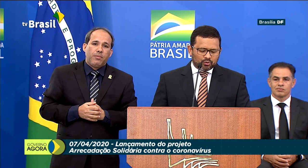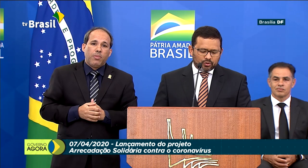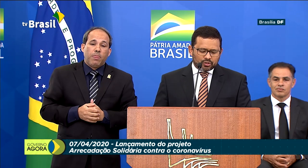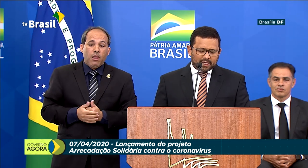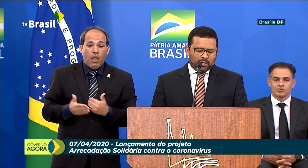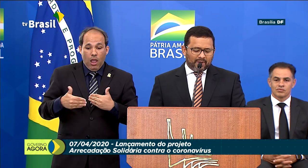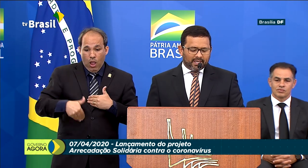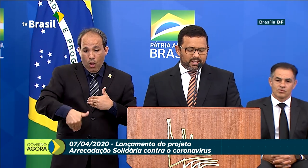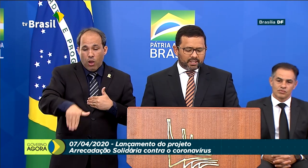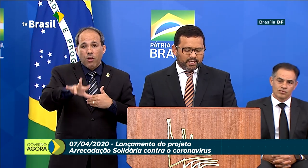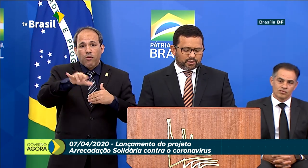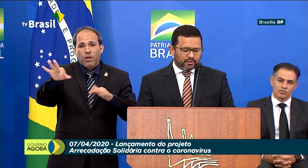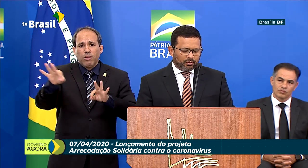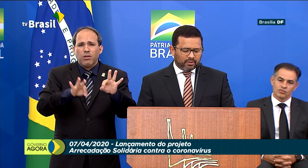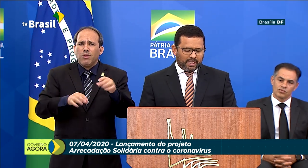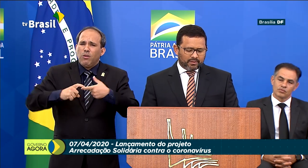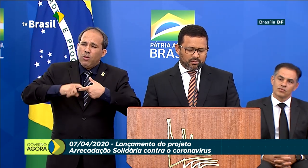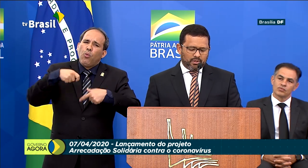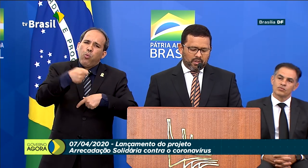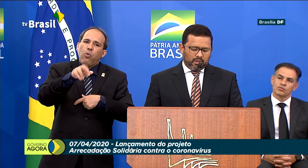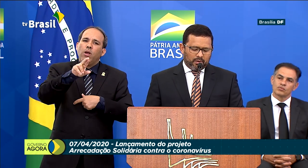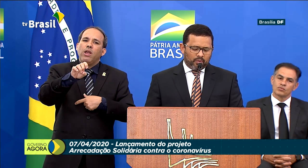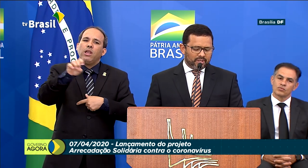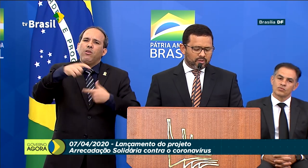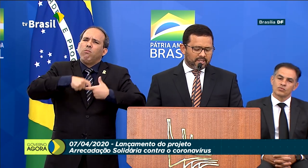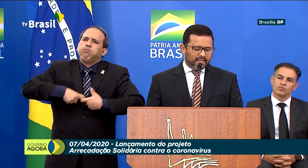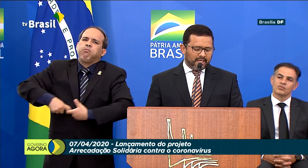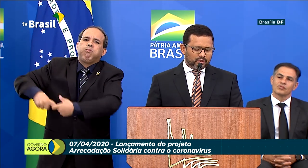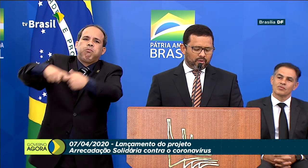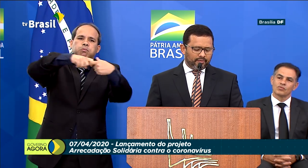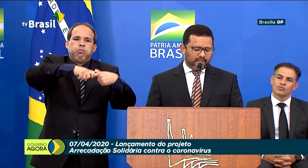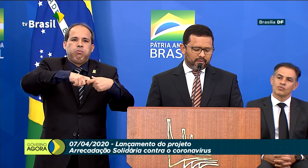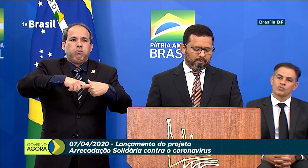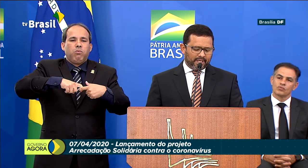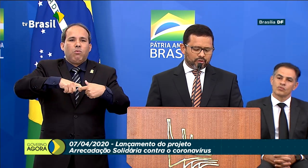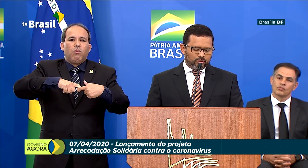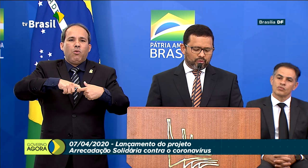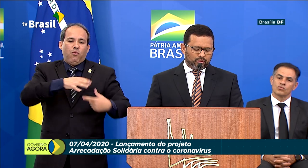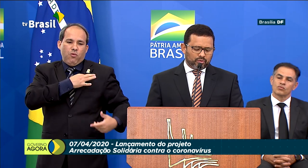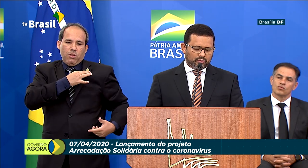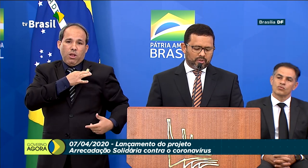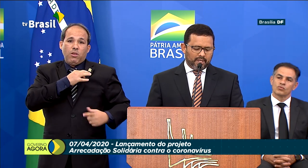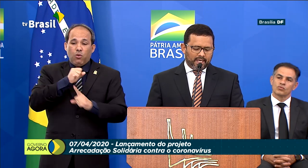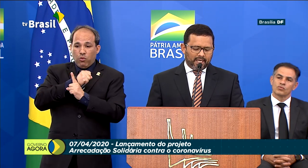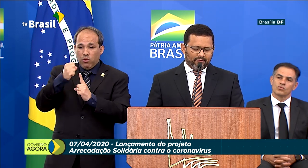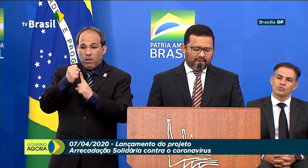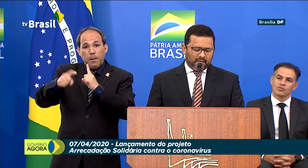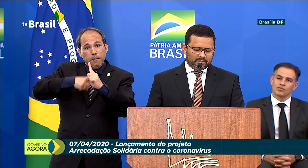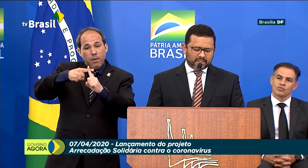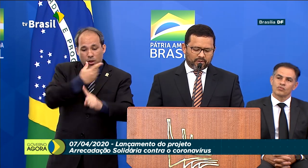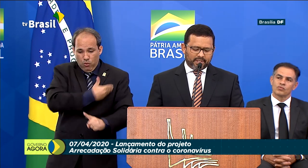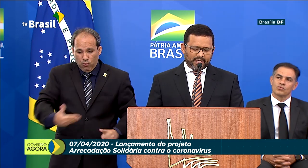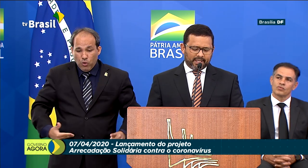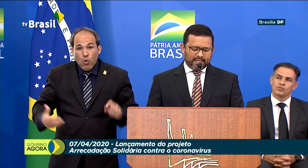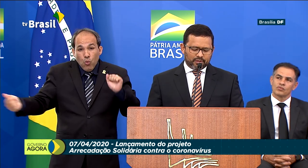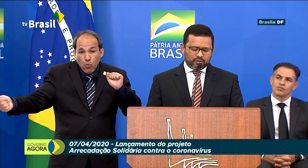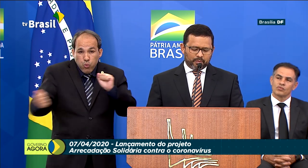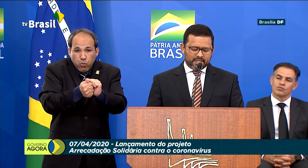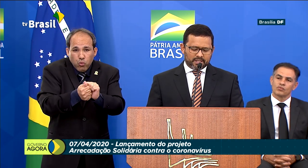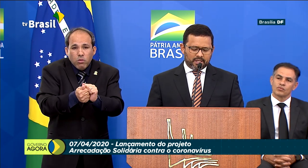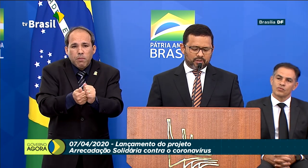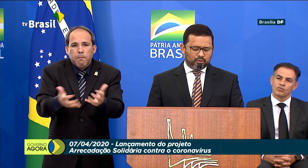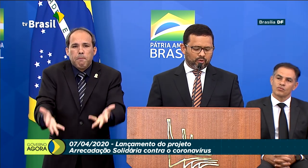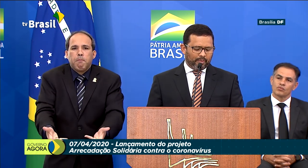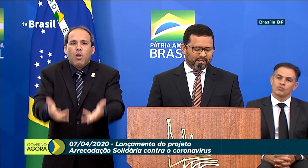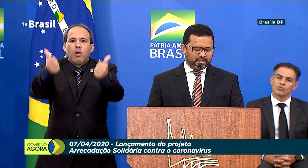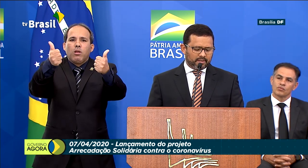Vamos todos gerar uma grande rede de voluntários com a sociedade e o governo, para juntos elevarmos a solidariedade